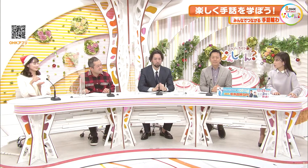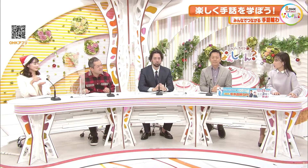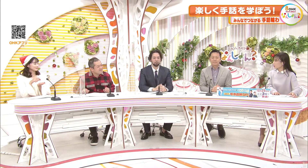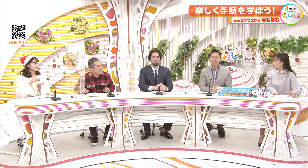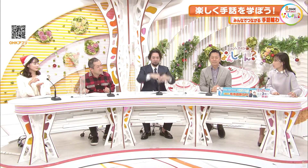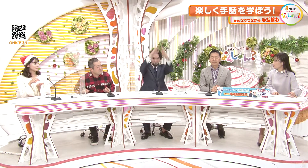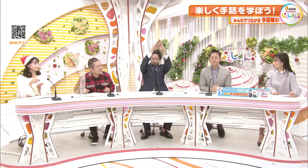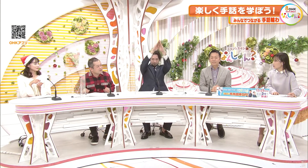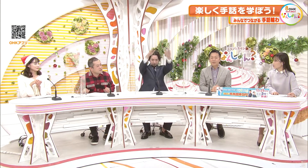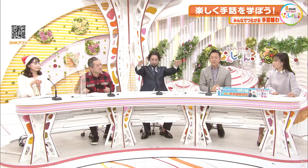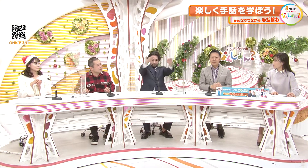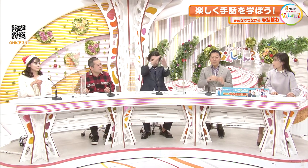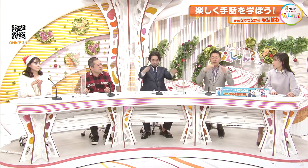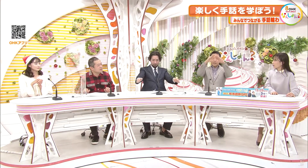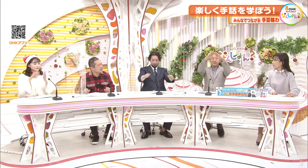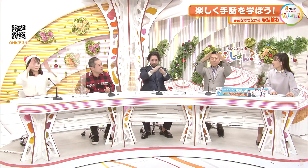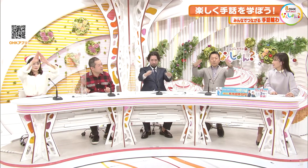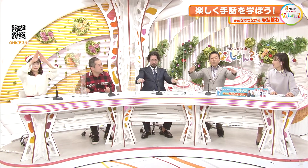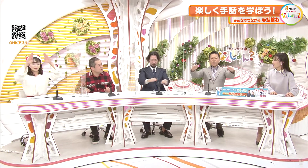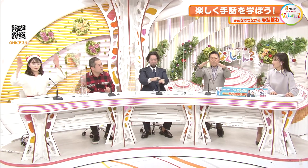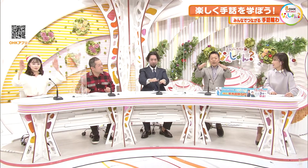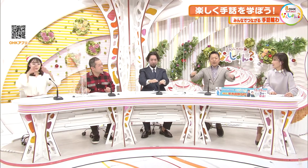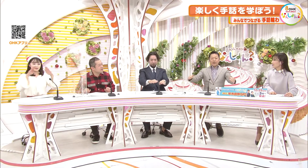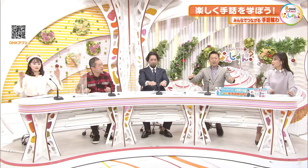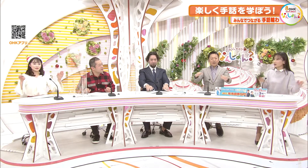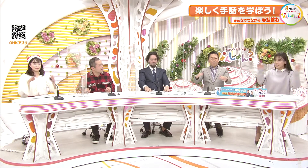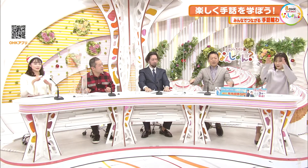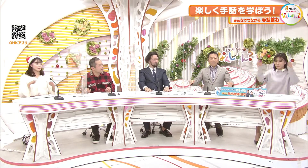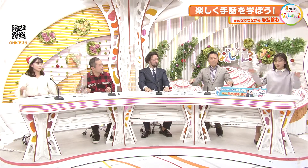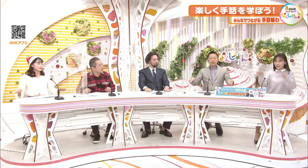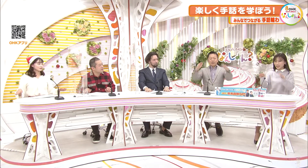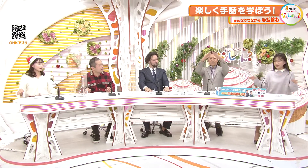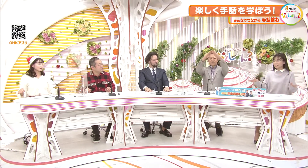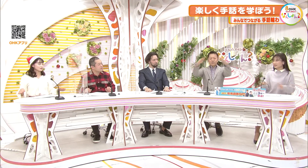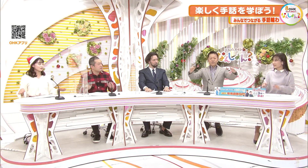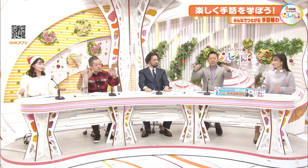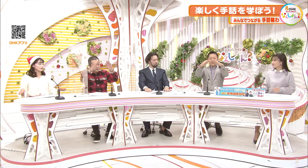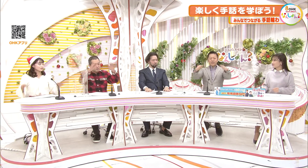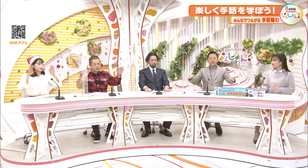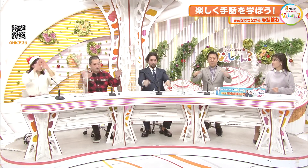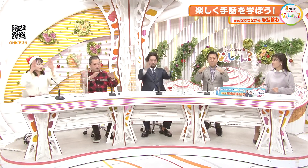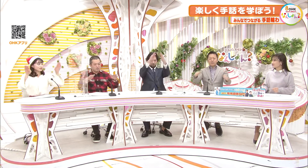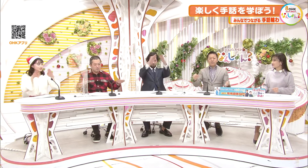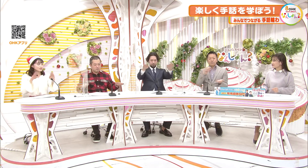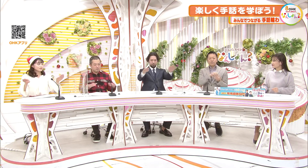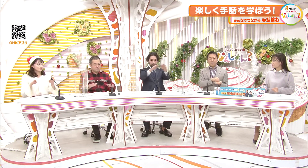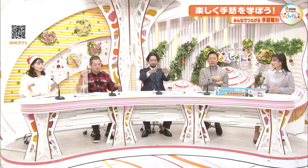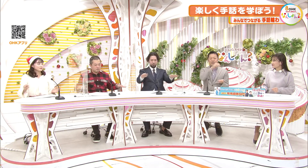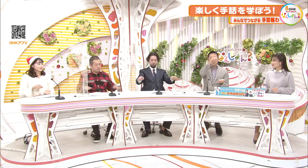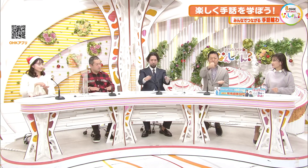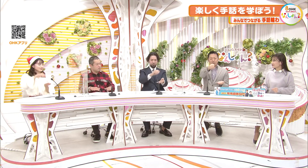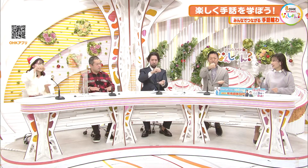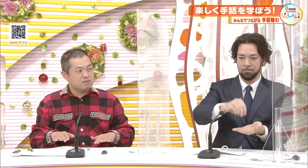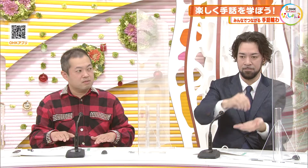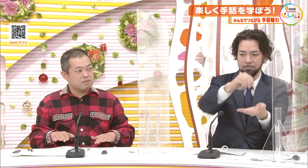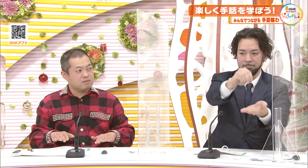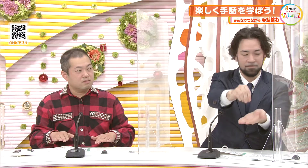か分かりますかクリスマスってクリスマスこうだったからそうクリスマスこう習いましたよねクリスマス習いましたよね大正解です